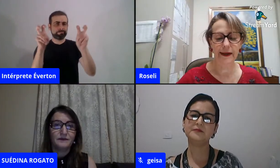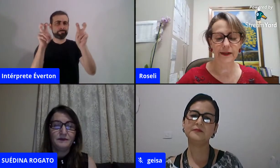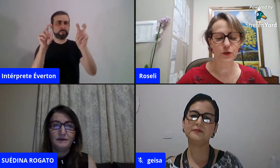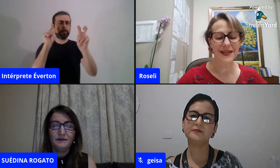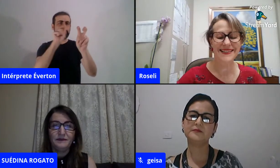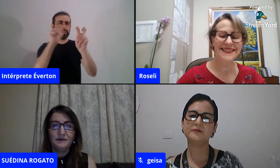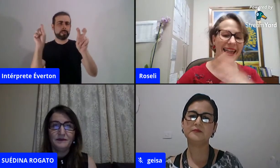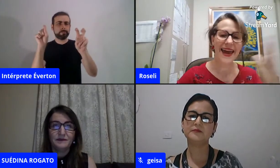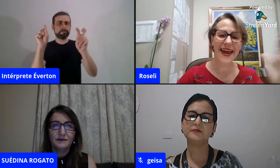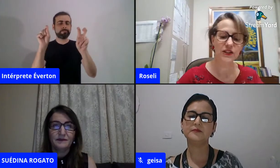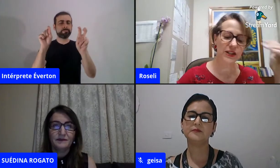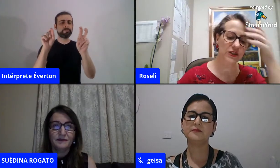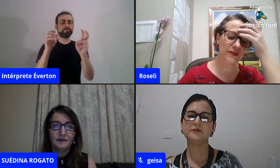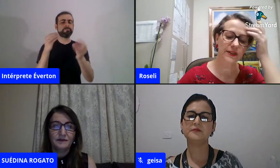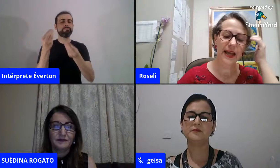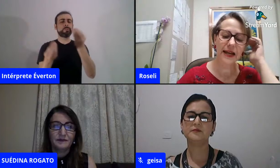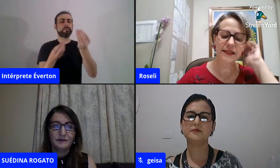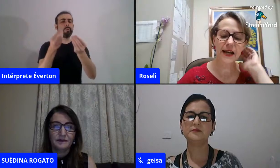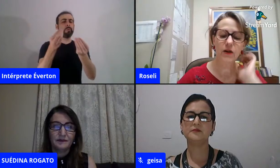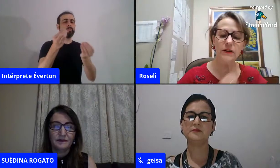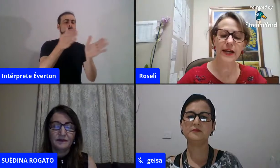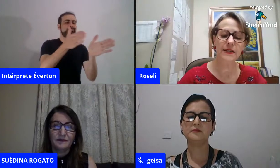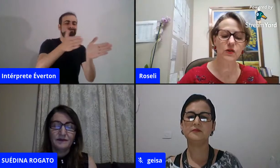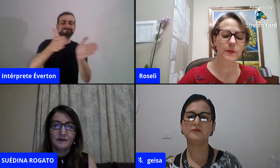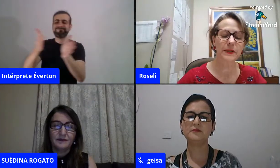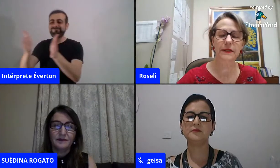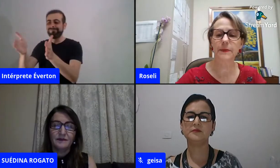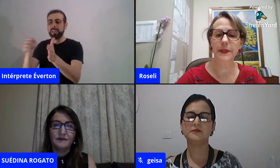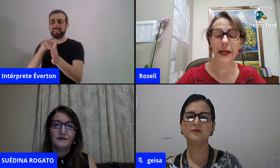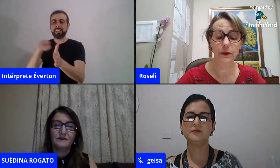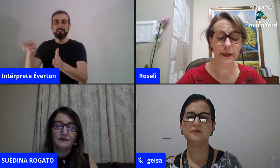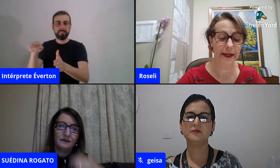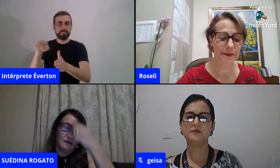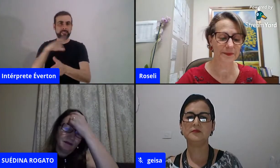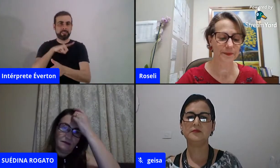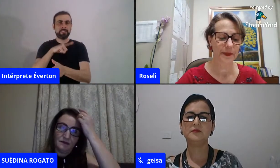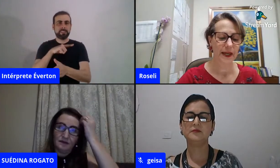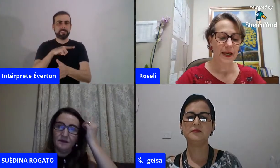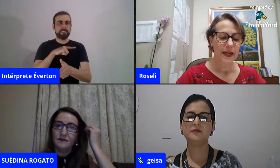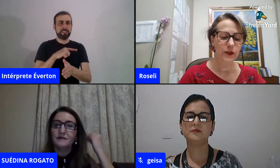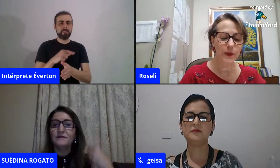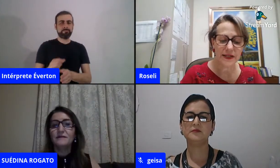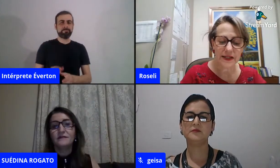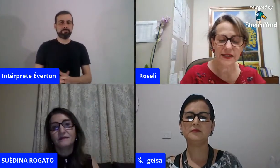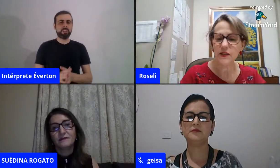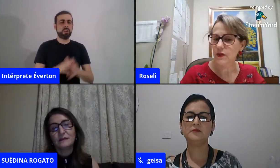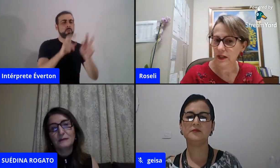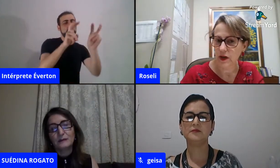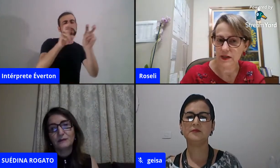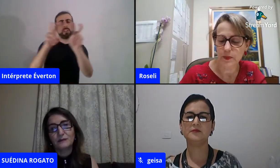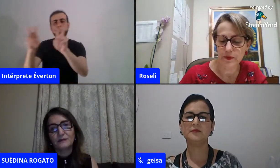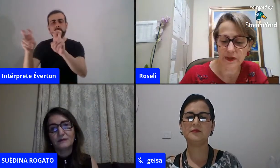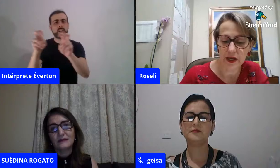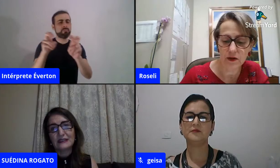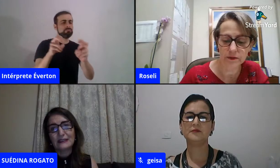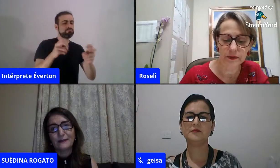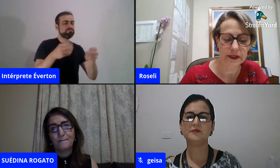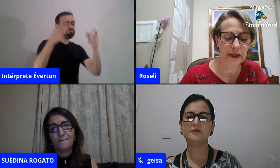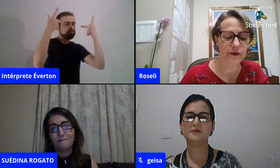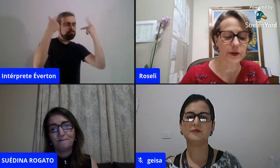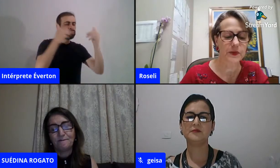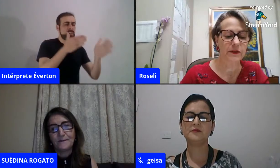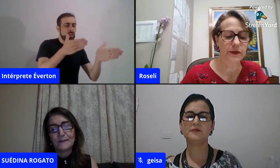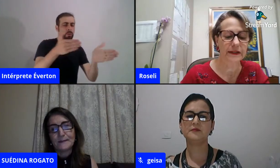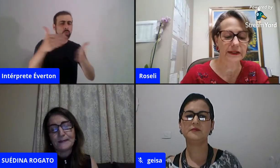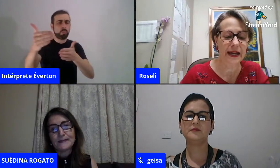né, de uma série de atividades que acontecem sobre determinado tema. E no exercício da nossa profissão,